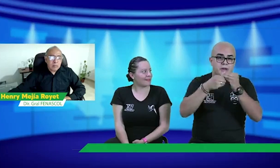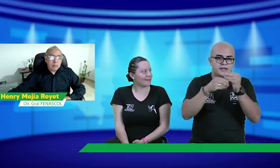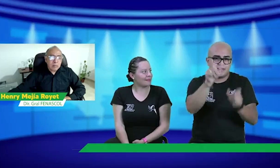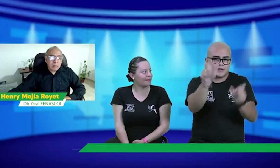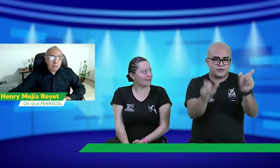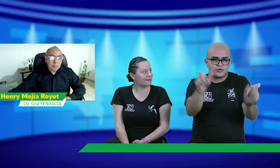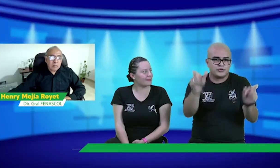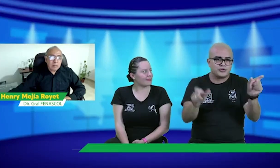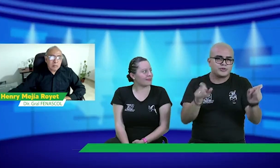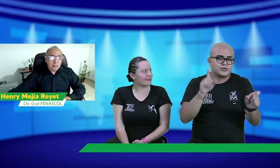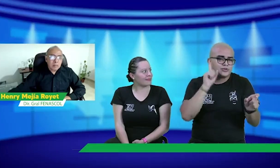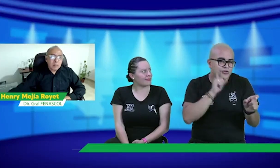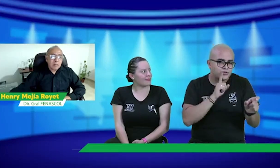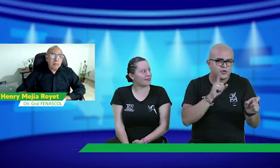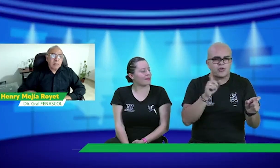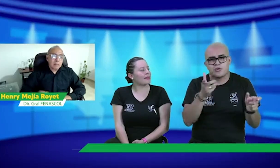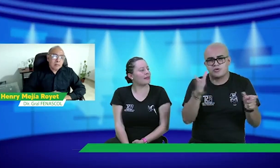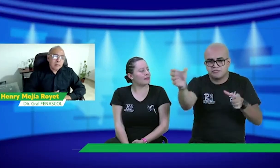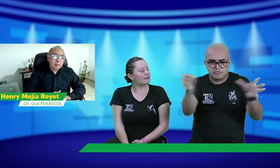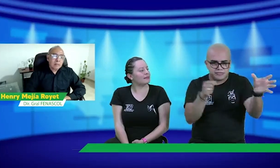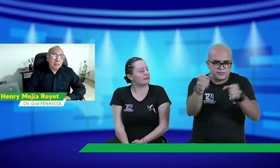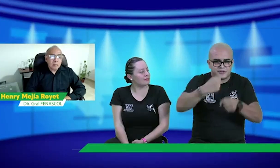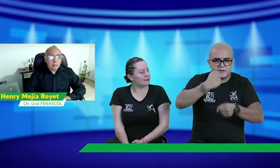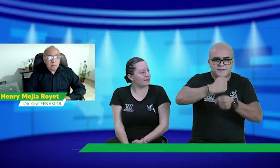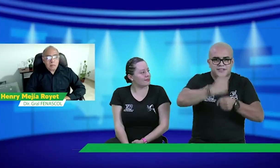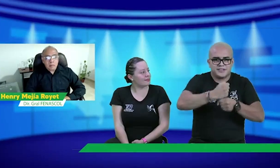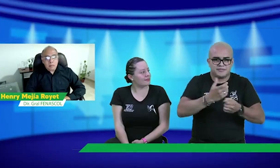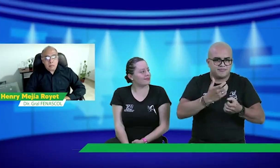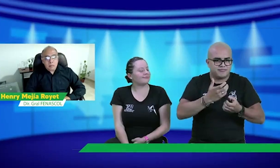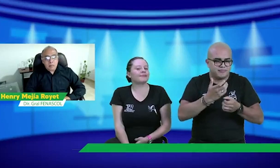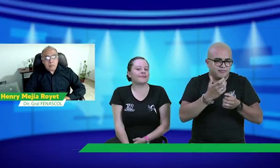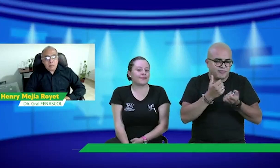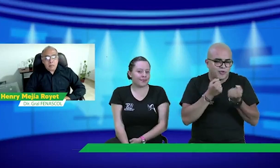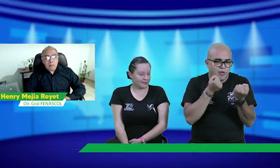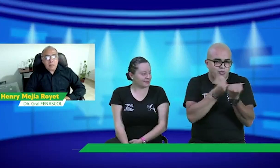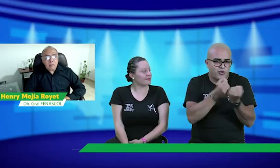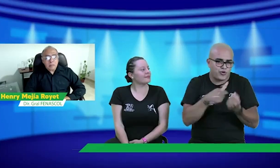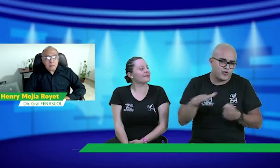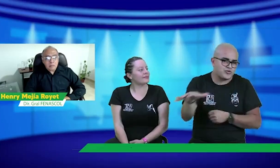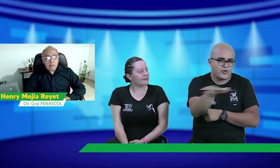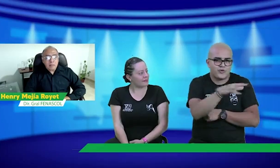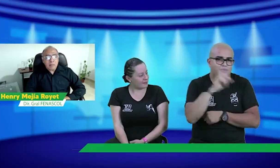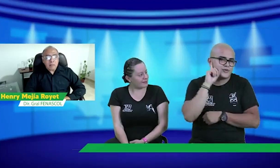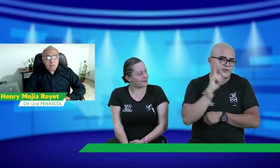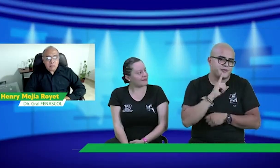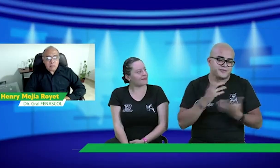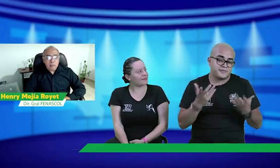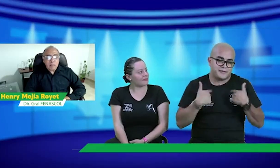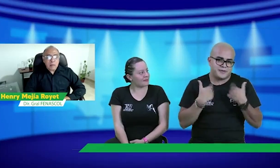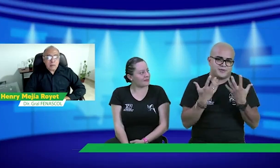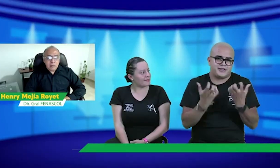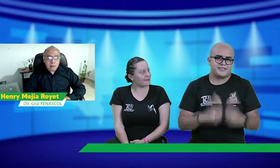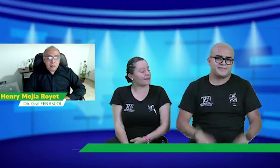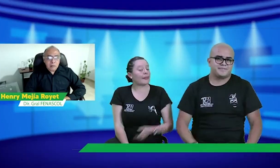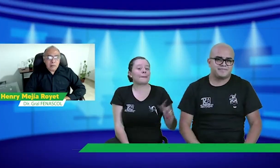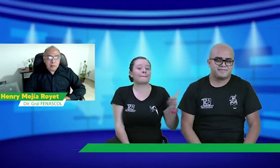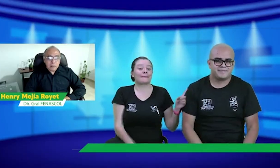con el gobierno tener algún convenio y también, pues, pensar en contratar a más personas sordas para, pues, para apoyarlos. Eso es como